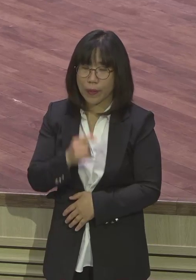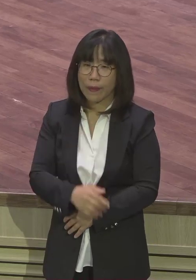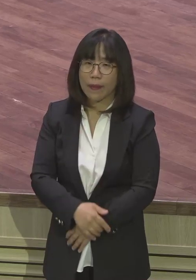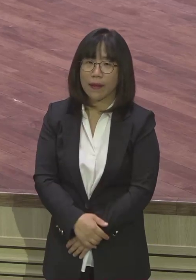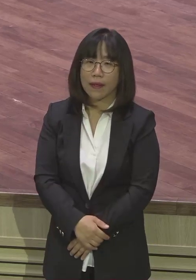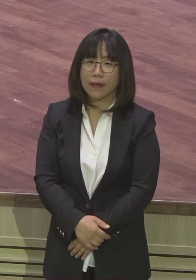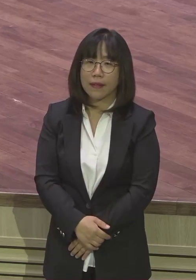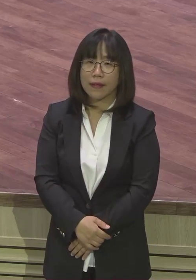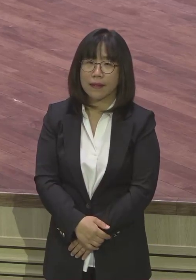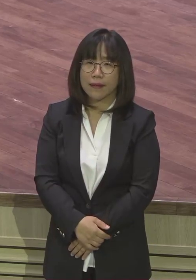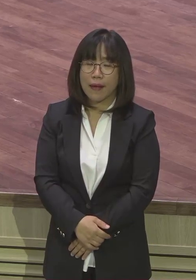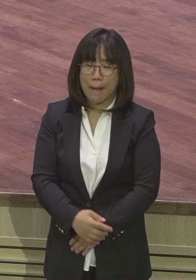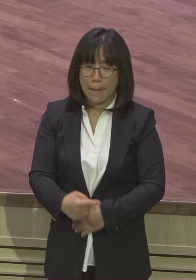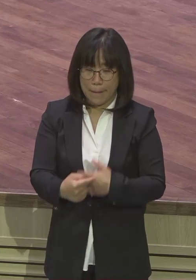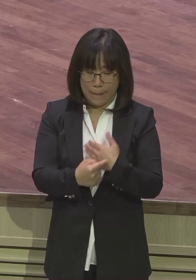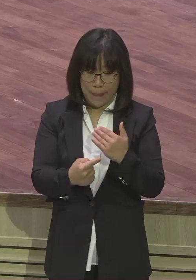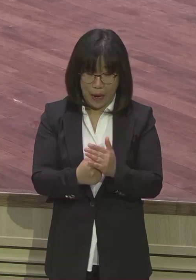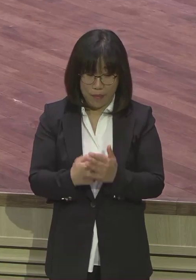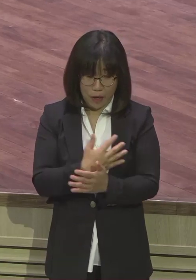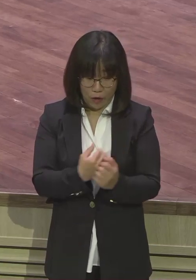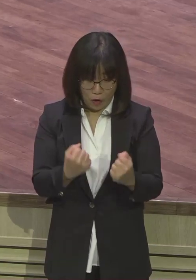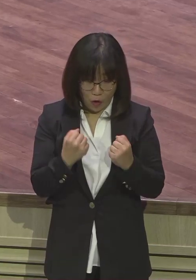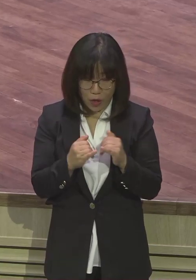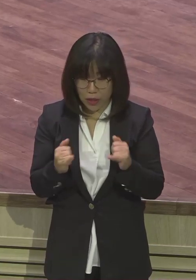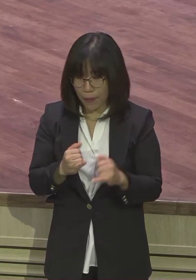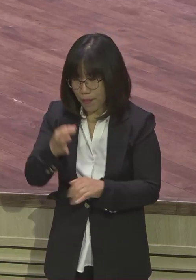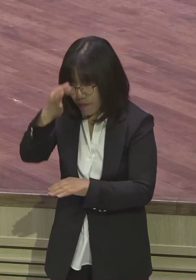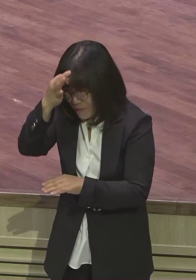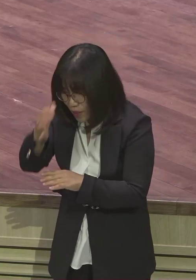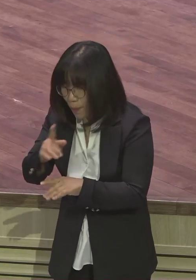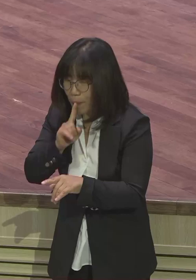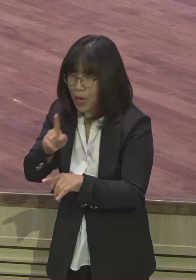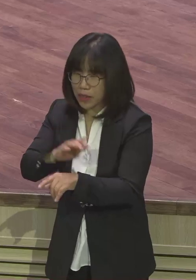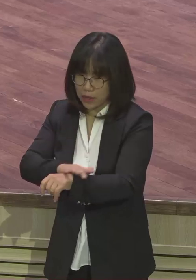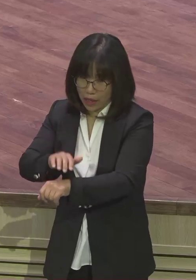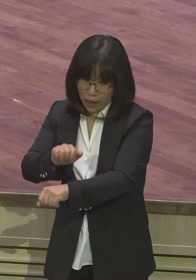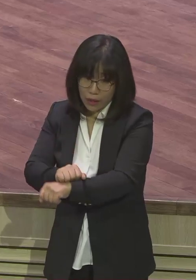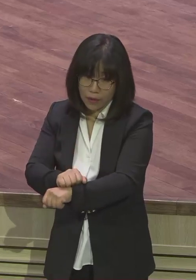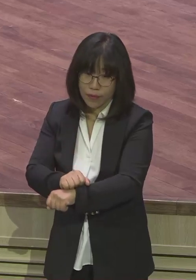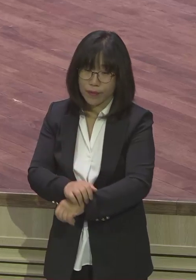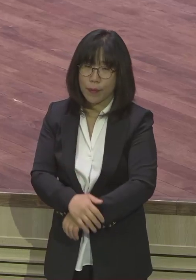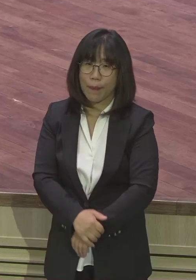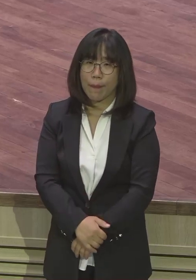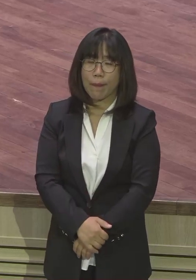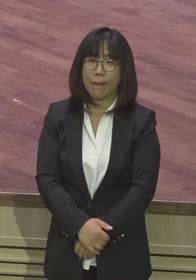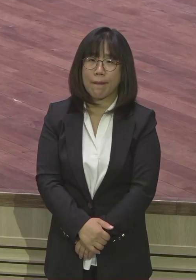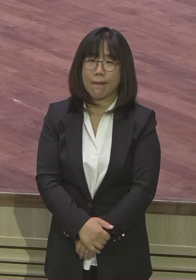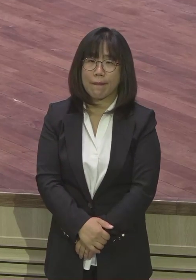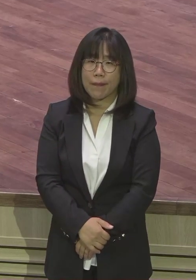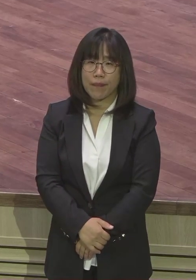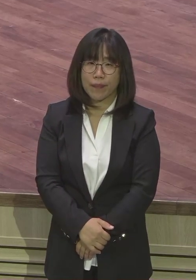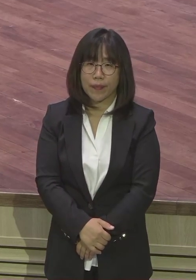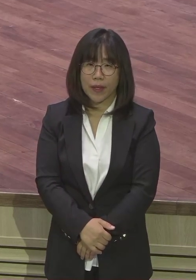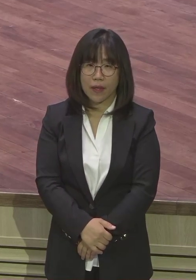내면이 치유되지 못하면요 회복의 자리에 가지를 못해요 화해의 자리에 가지 않습니다